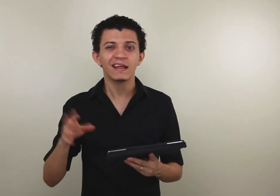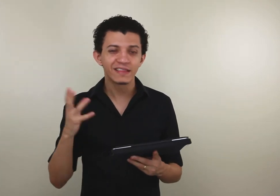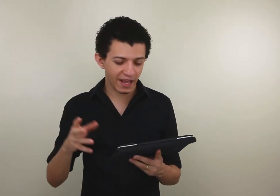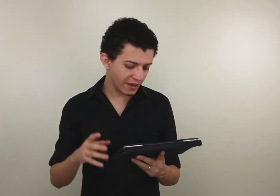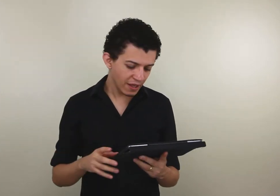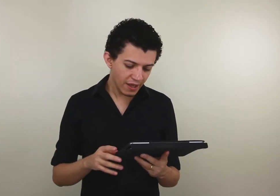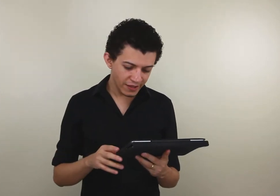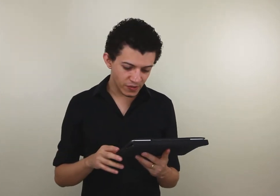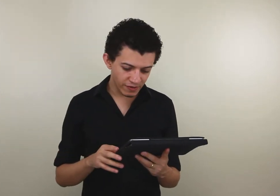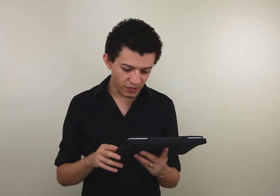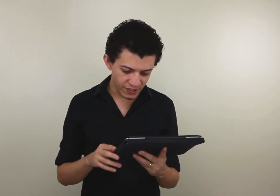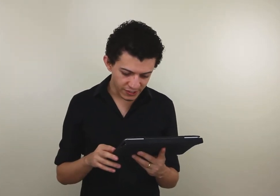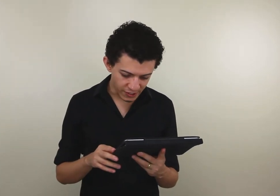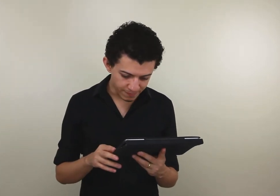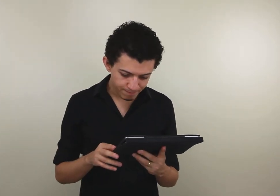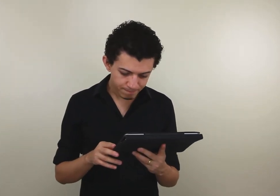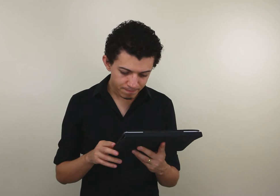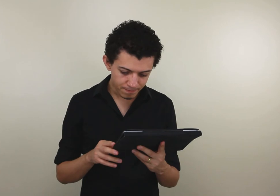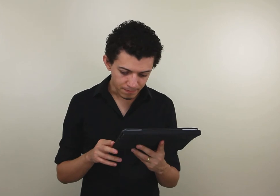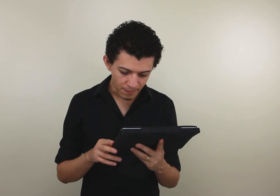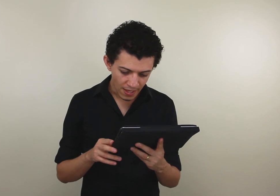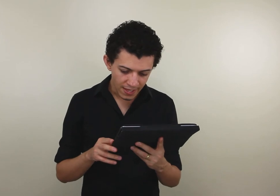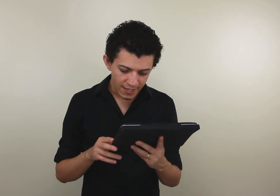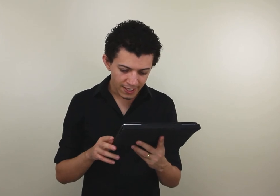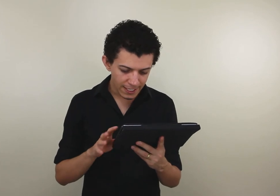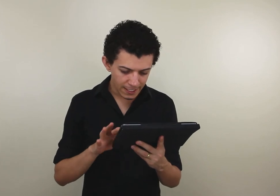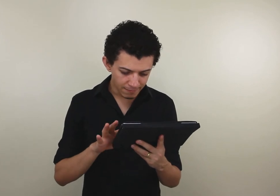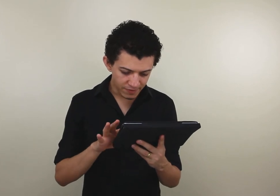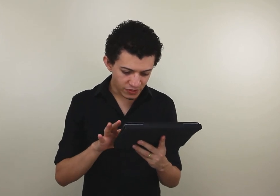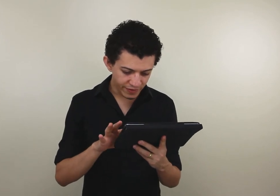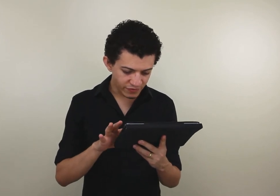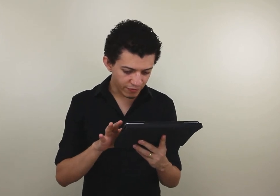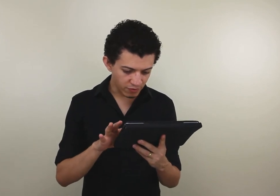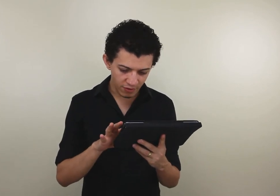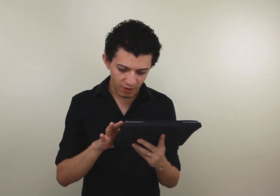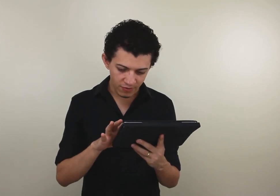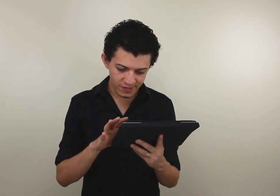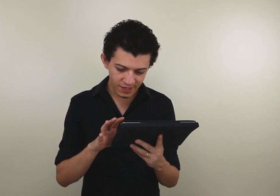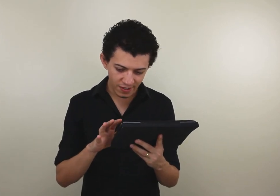treine isso aí no seu dia a dia. E, deixa eu ver se ficou faltando alguma coisa aqui.